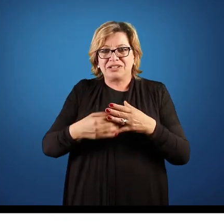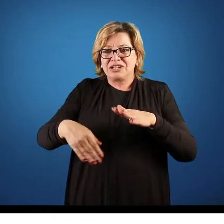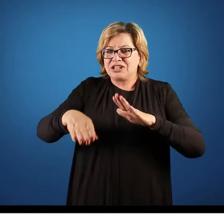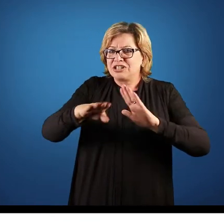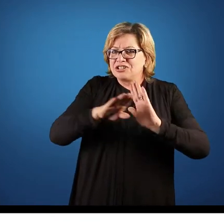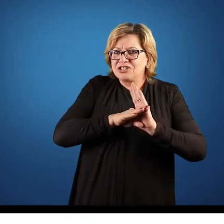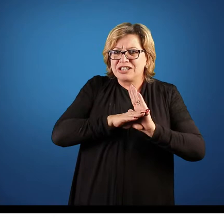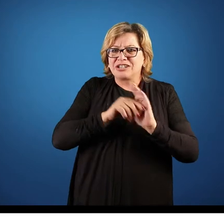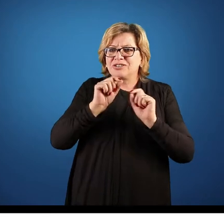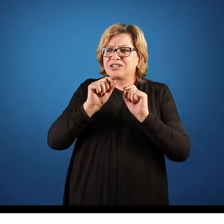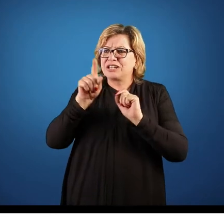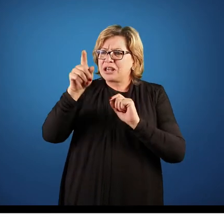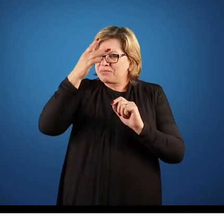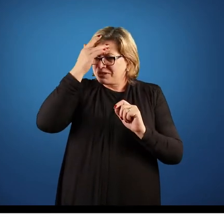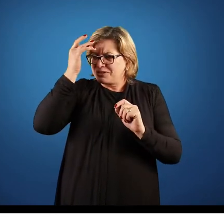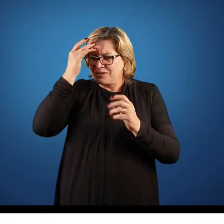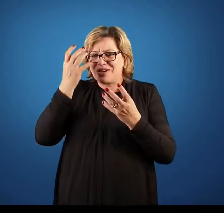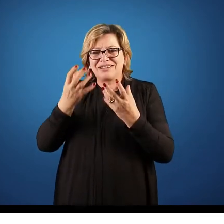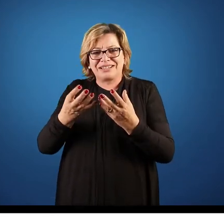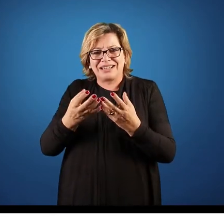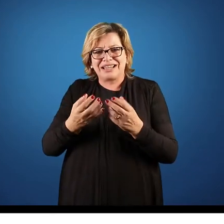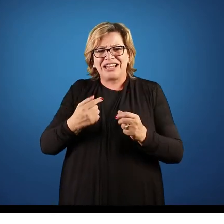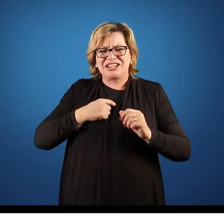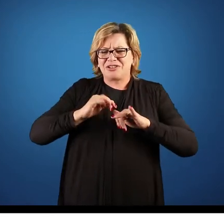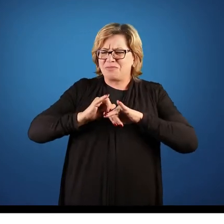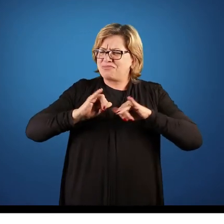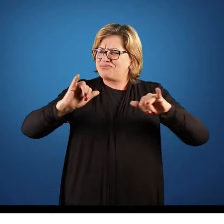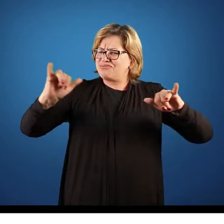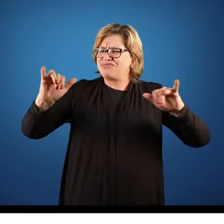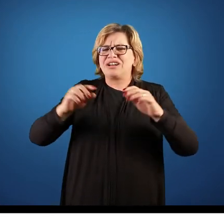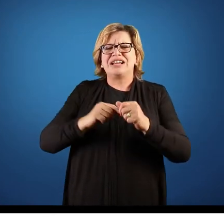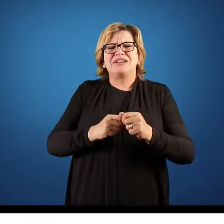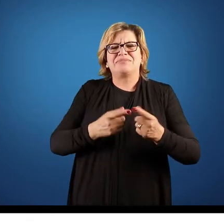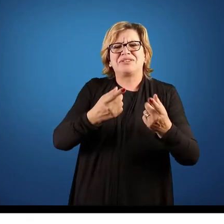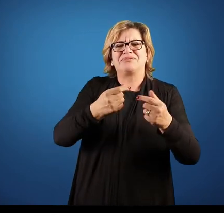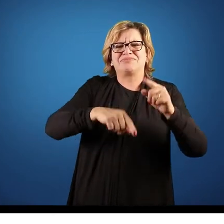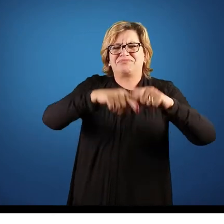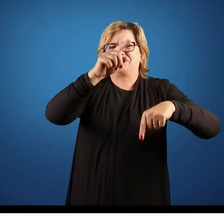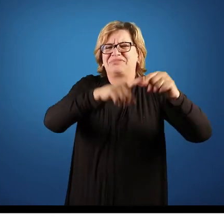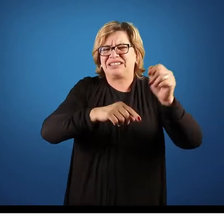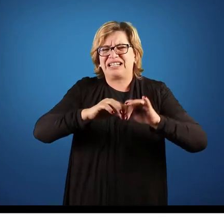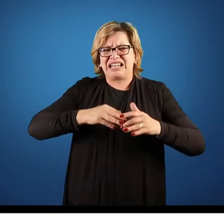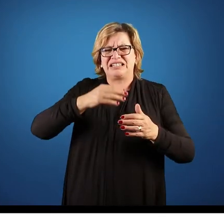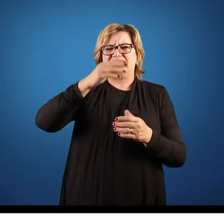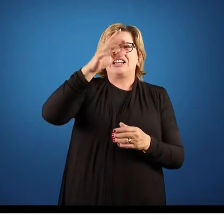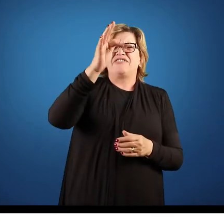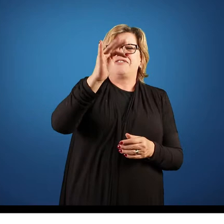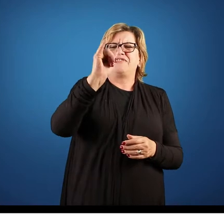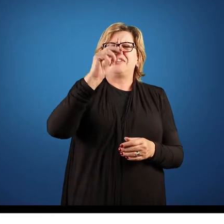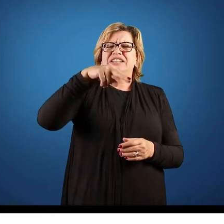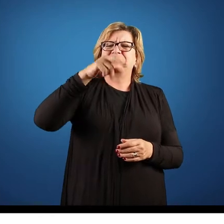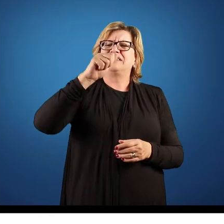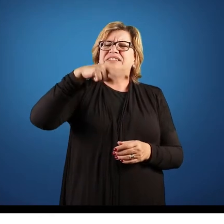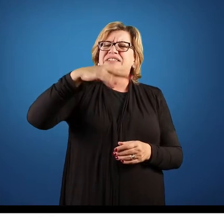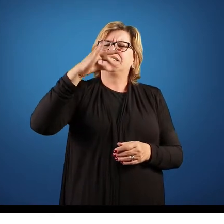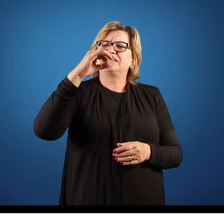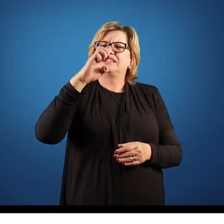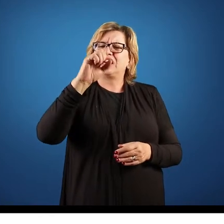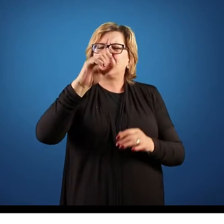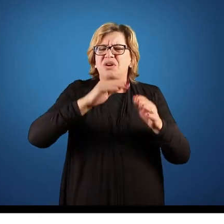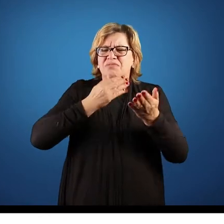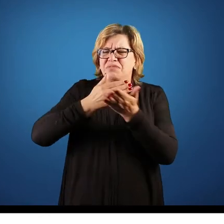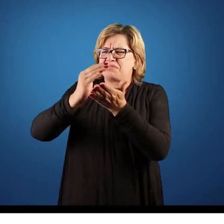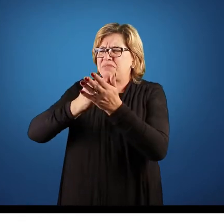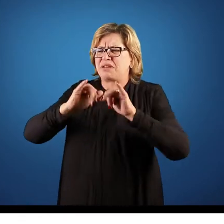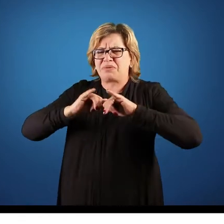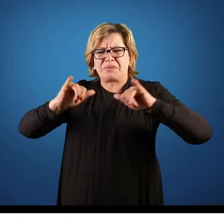pedido do meu cliente, ele estarta várias informações, né, para o meu financeiro, para o meu contas a receber, né, para a minha parte de